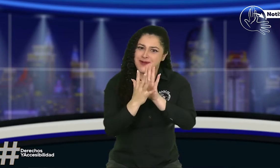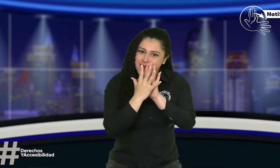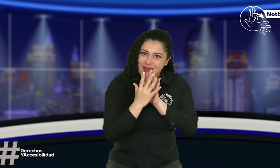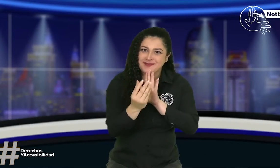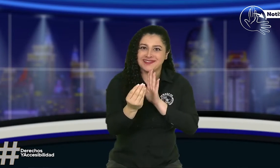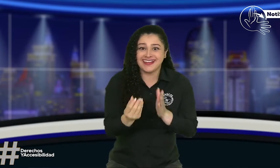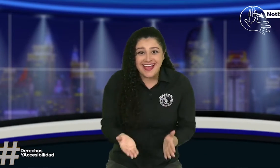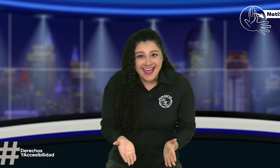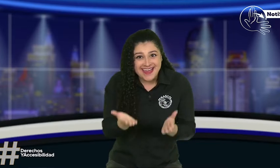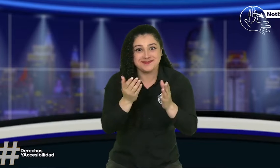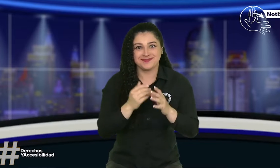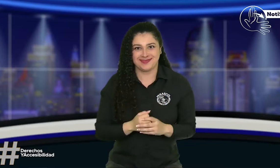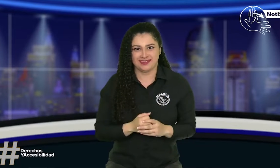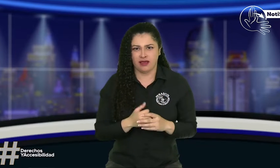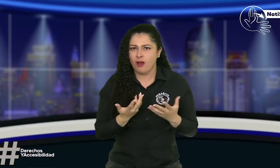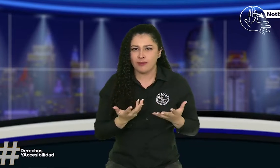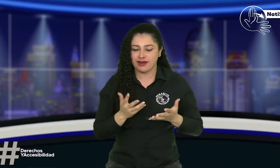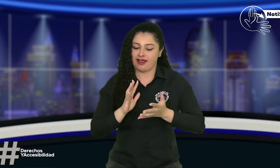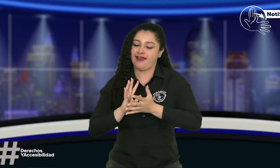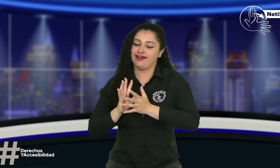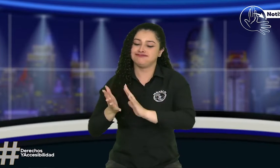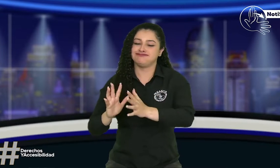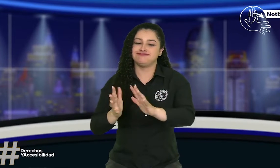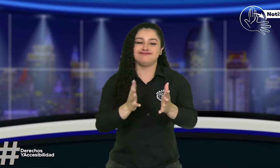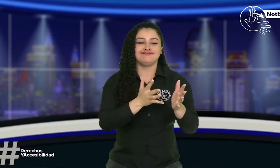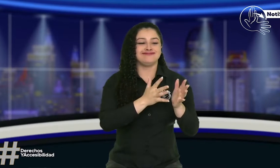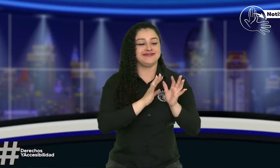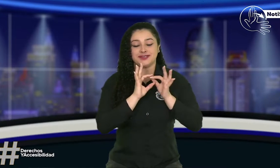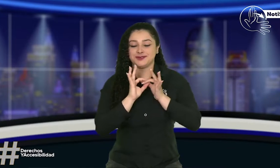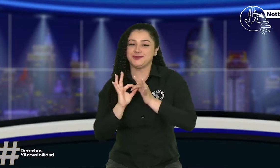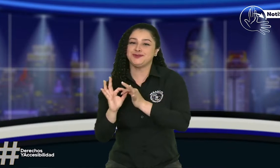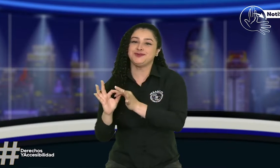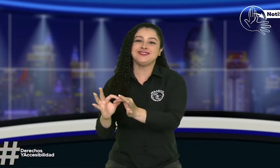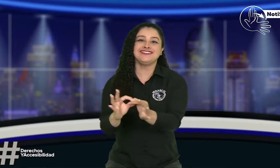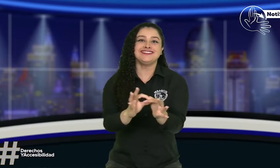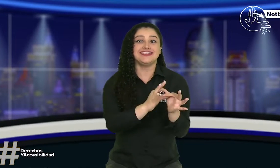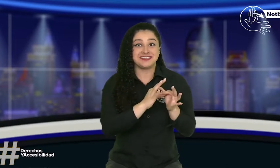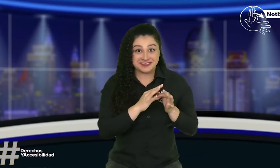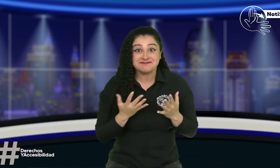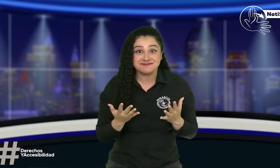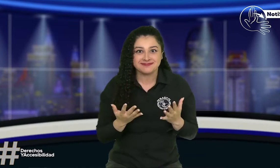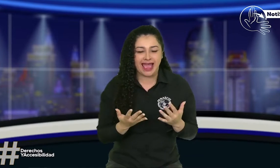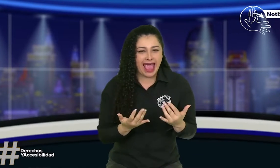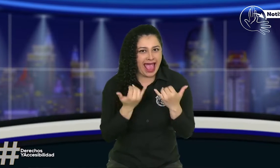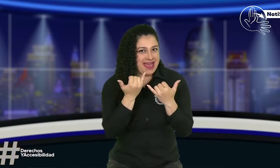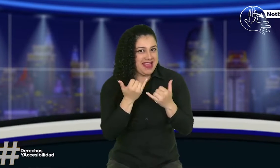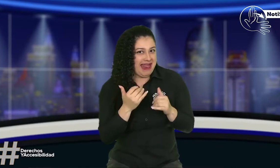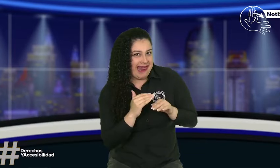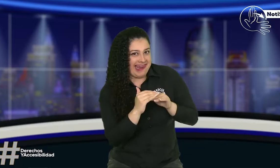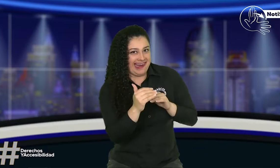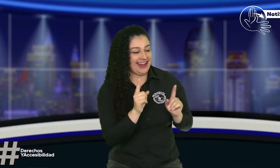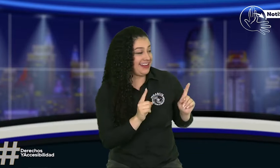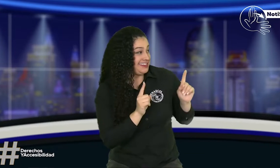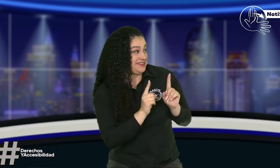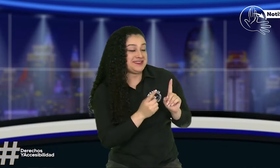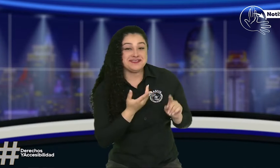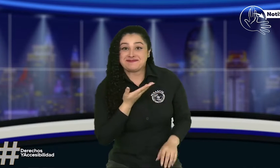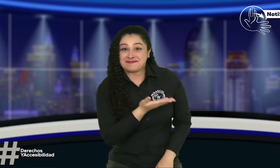es una semana llena de oportunidades y sobre todo unámonos a este reto, la lengua de señas nos une.